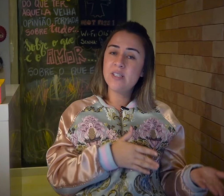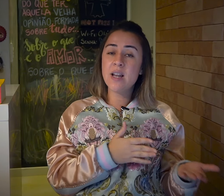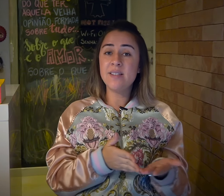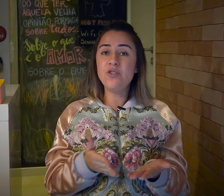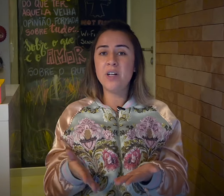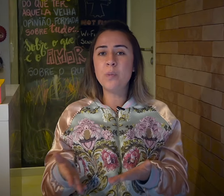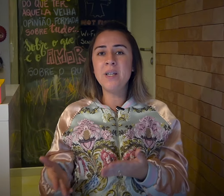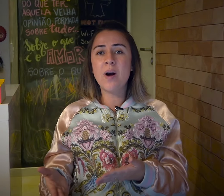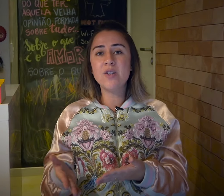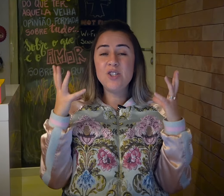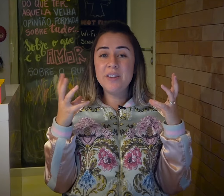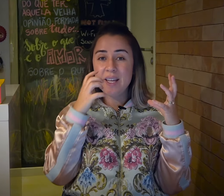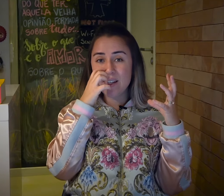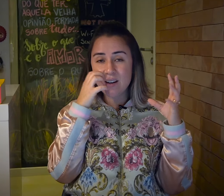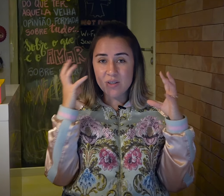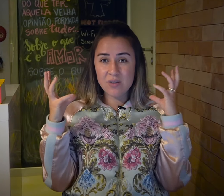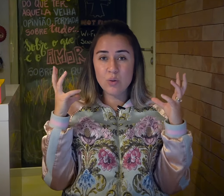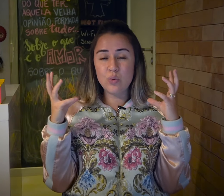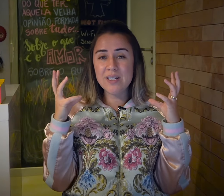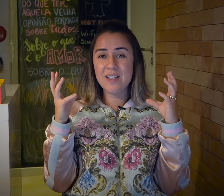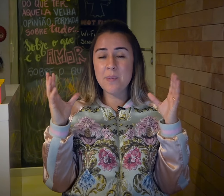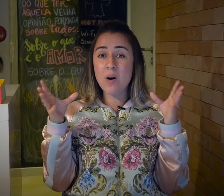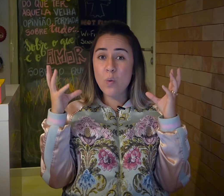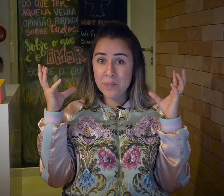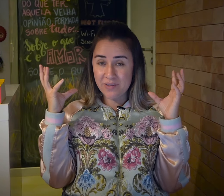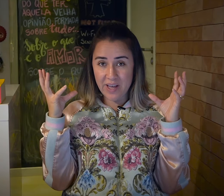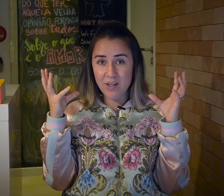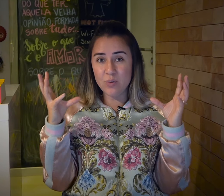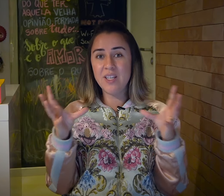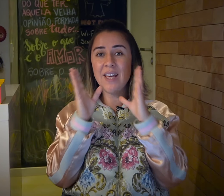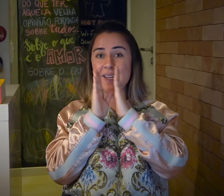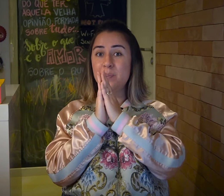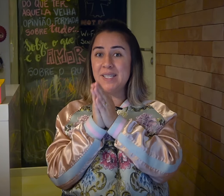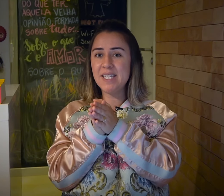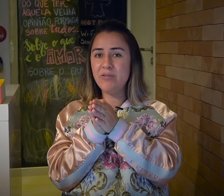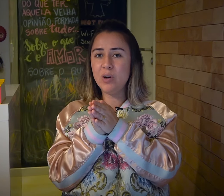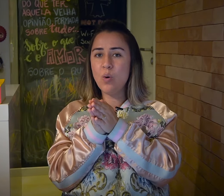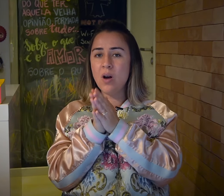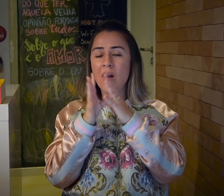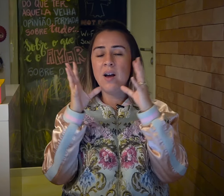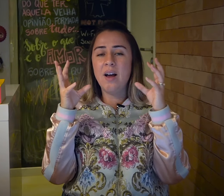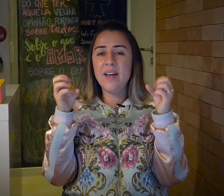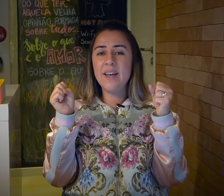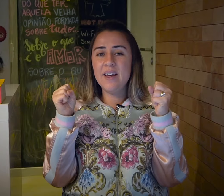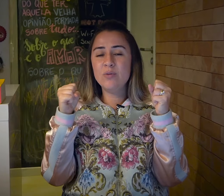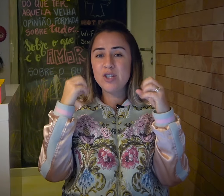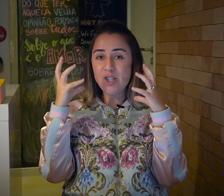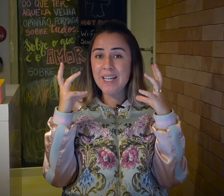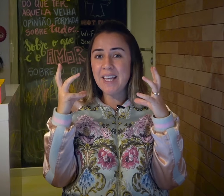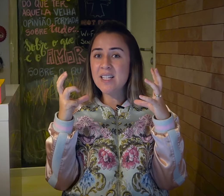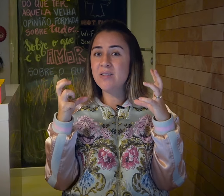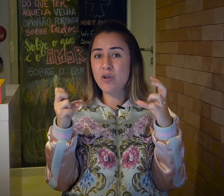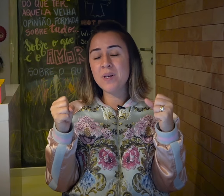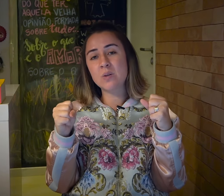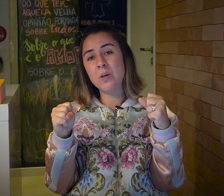de sinais é de fato uma linguagem que a tem, né? Na nossa estrutura cerebral um hemisfério que é específico, onde a gente retém as informações